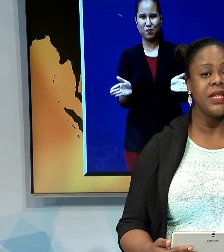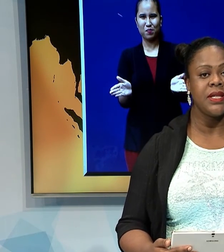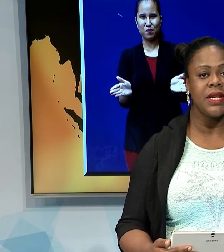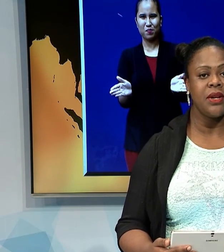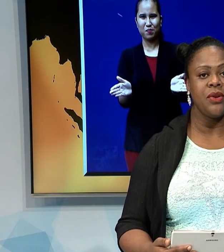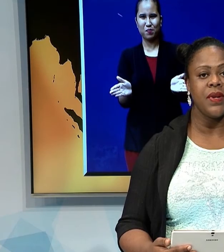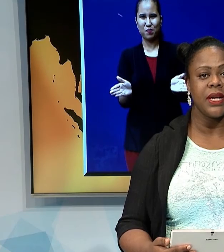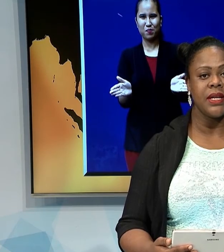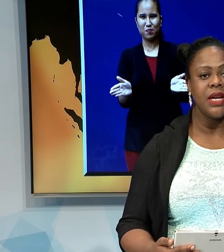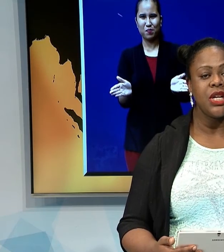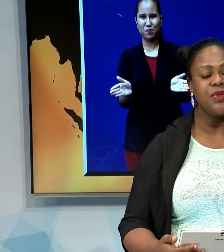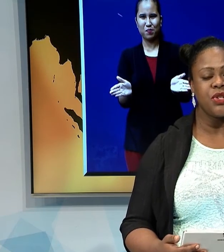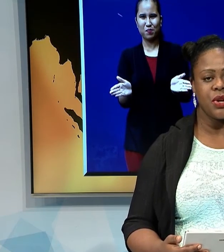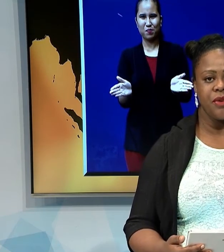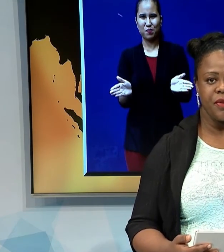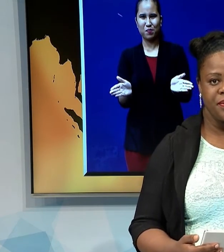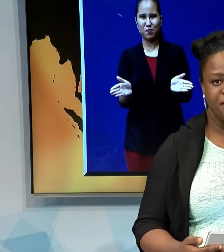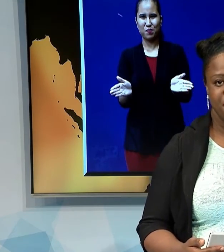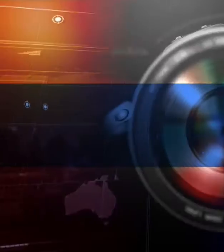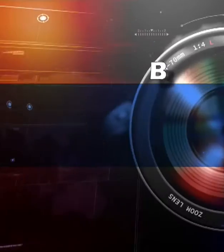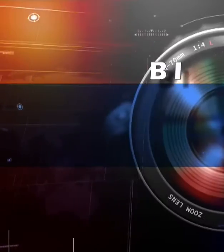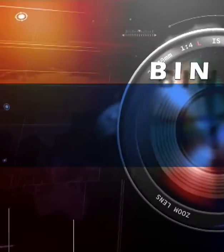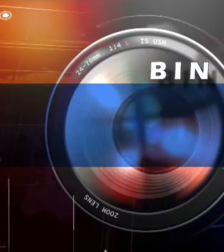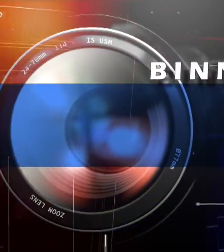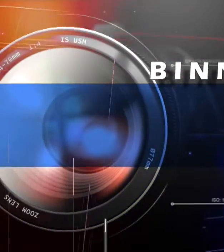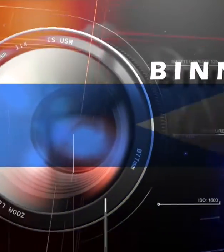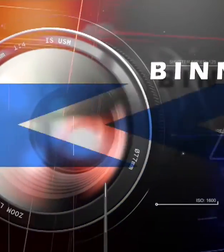huisfeestjes en huwelijken te verschuiven.